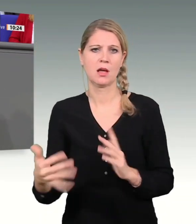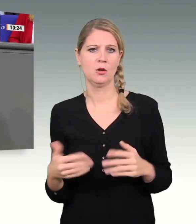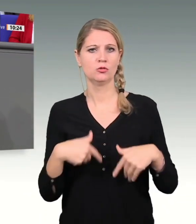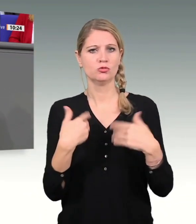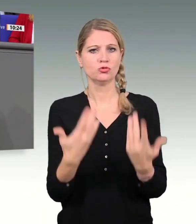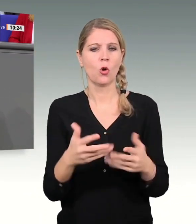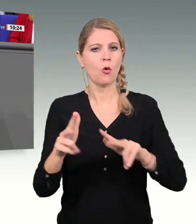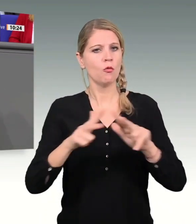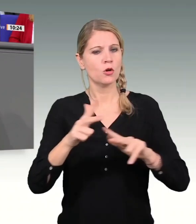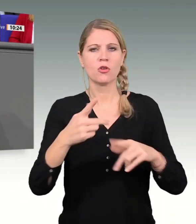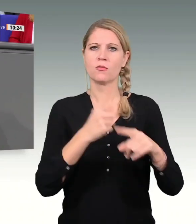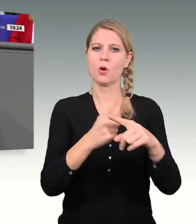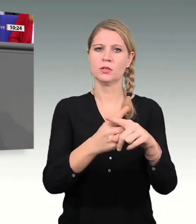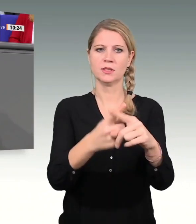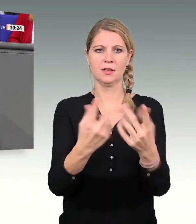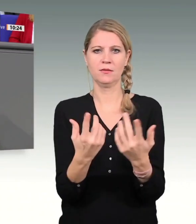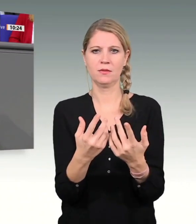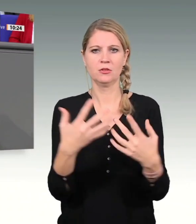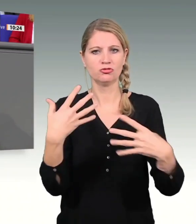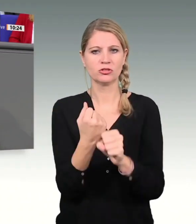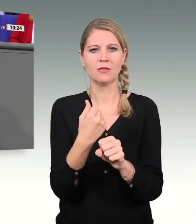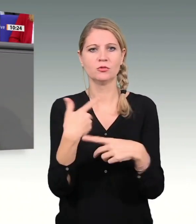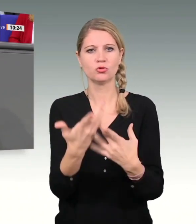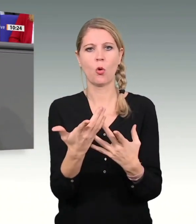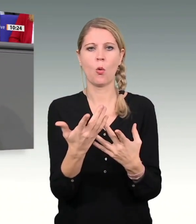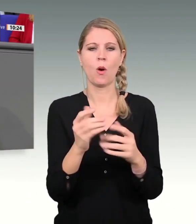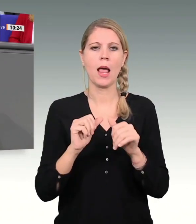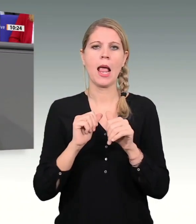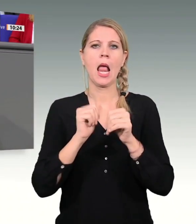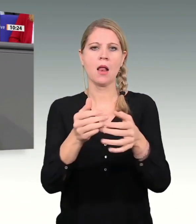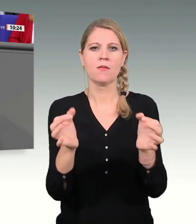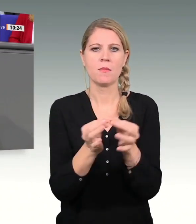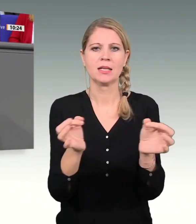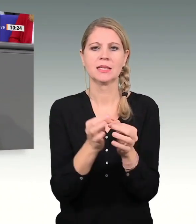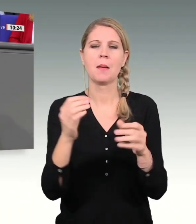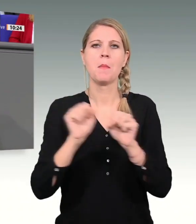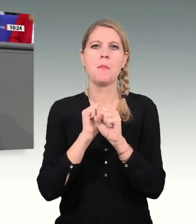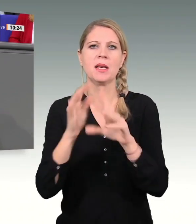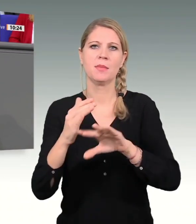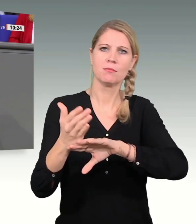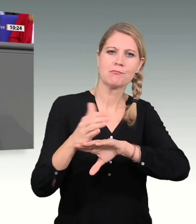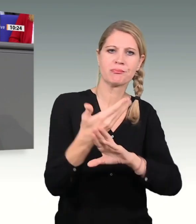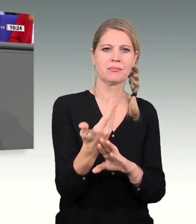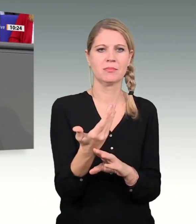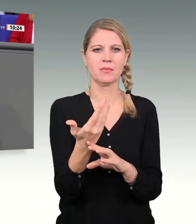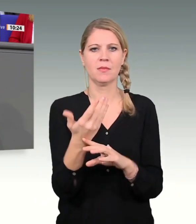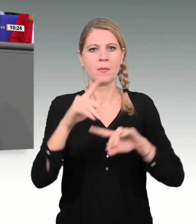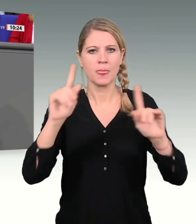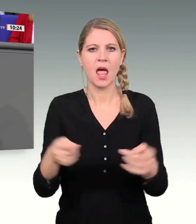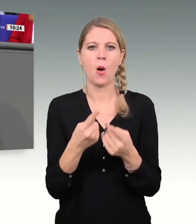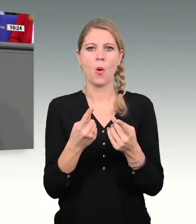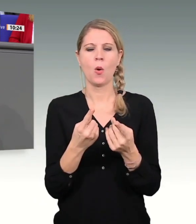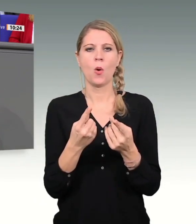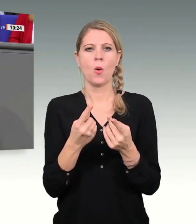unserer Hilfsmaßnahmen zur Überwindung der Pandemie, sondern es ist auch ein sichtbarer Einstieg zur nachhaltigen Finanzierung, zur